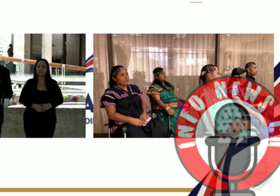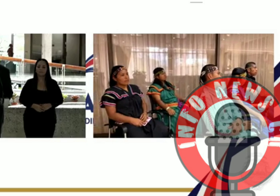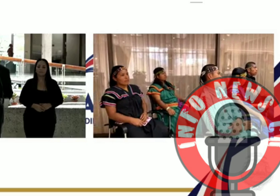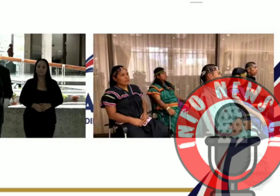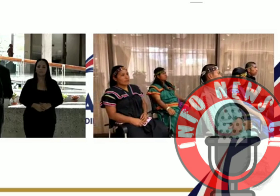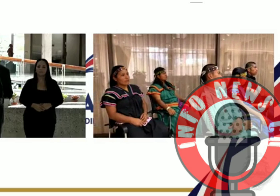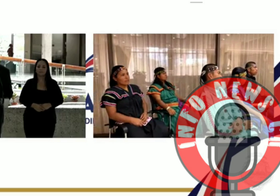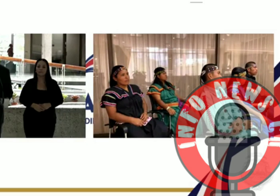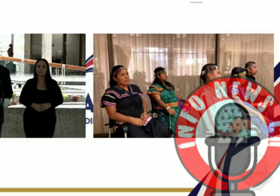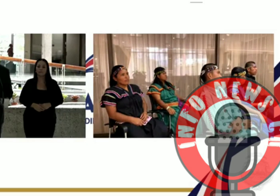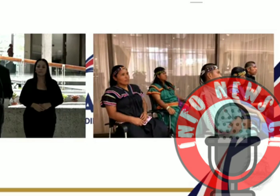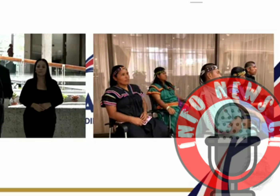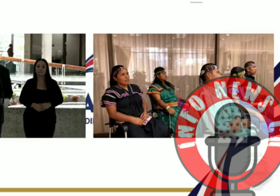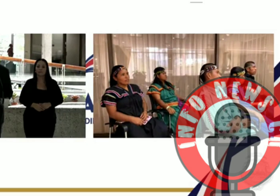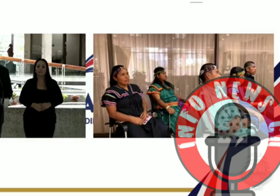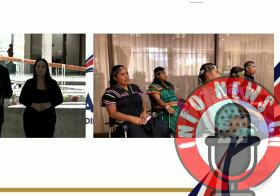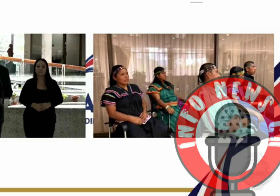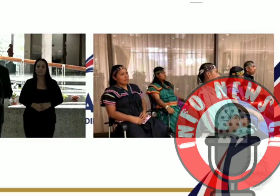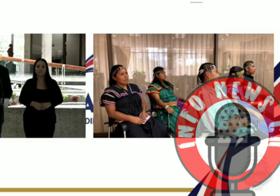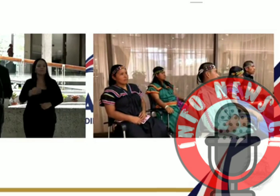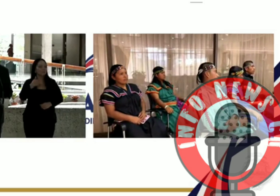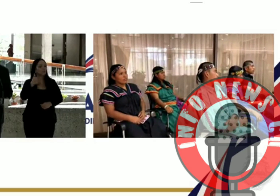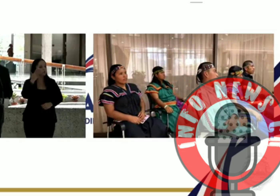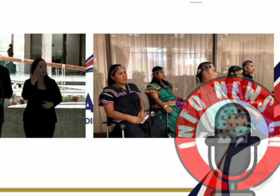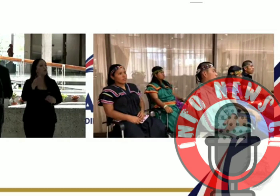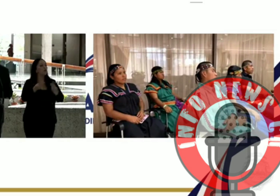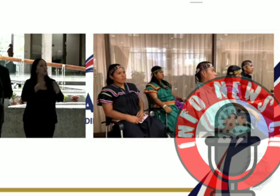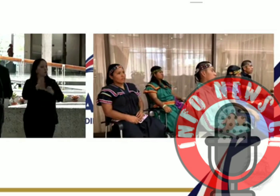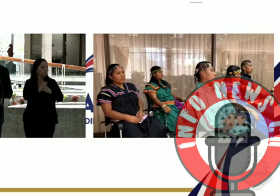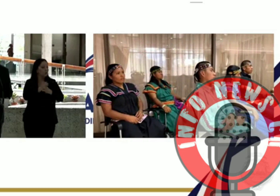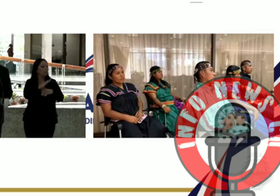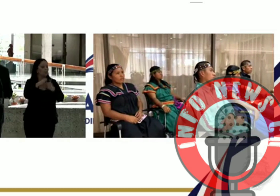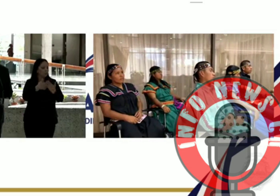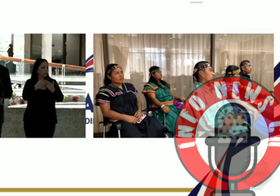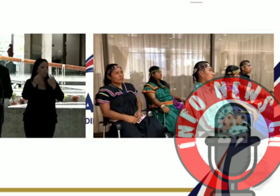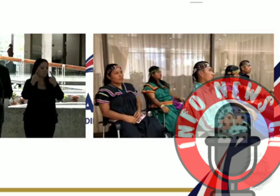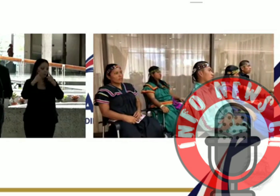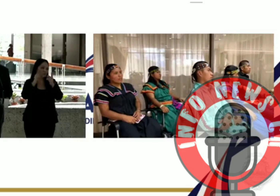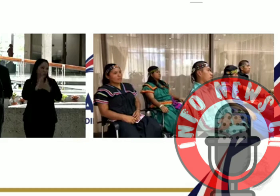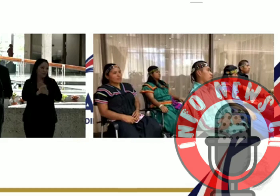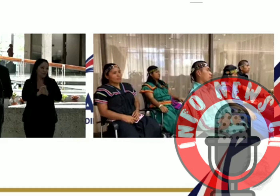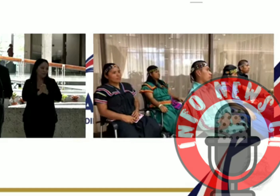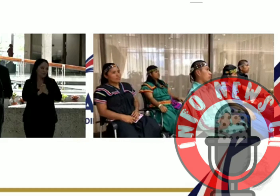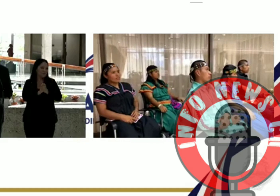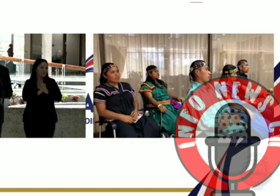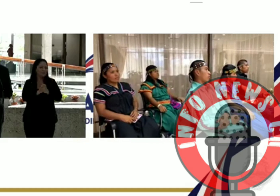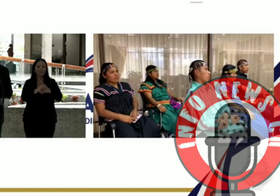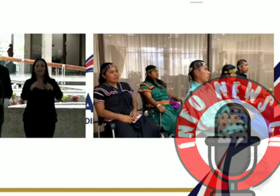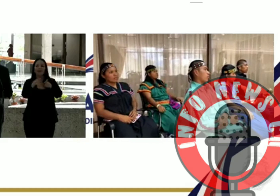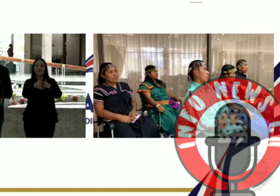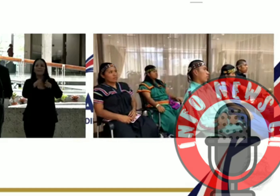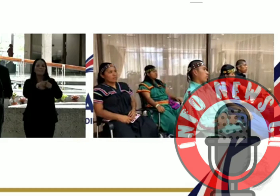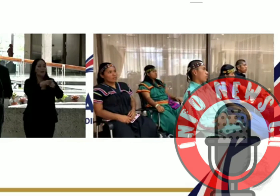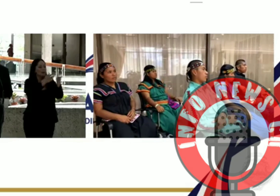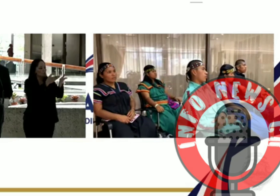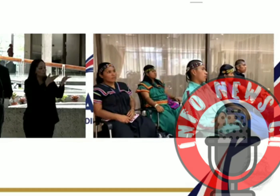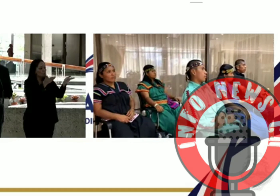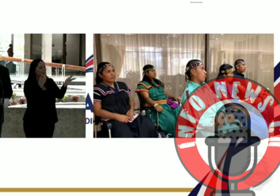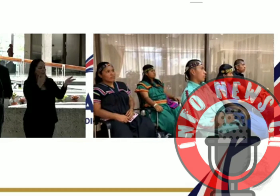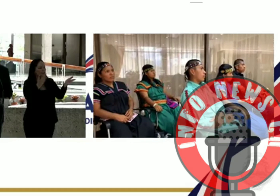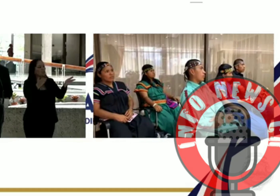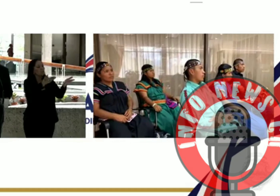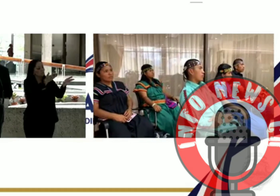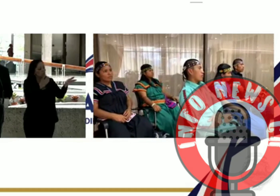Y yo sé qué hacer para que las cosas pasen. Hermanas y hermanos indígenas, ustedes